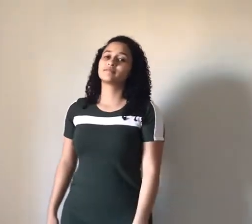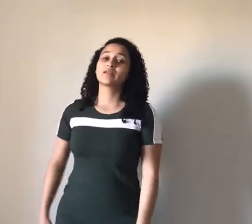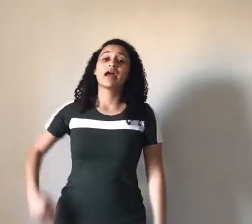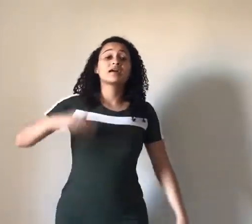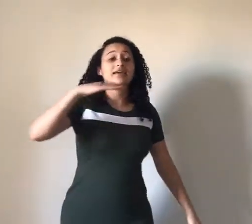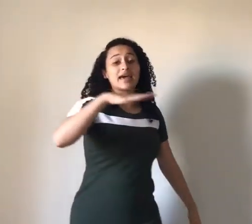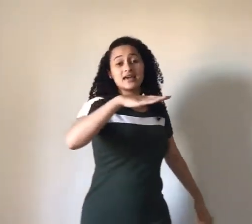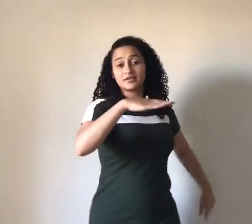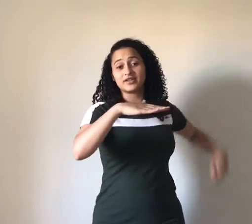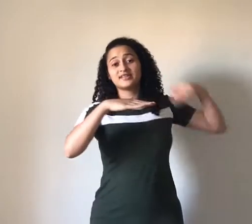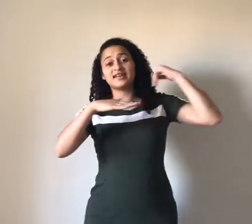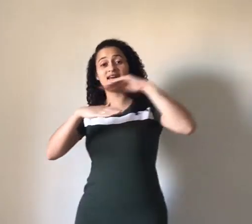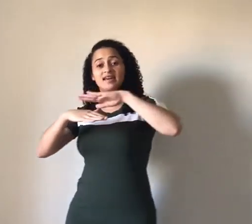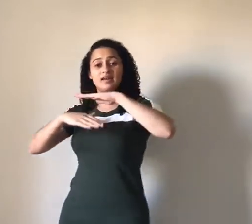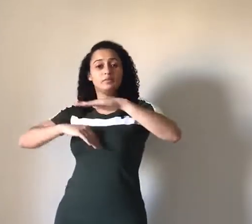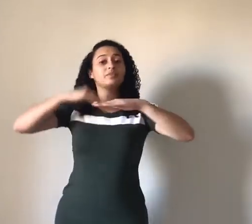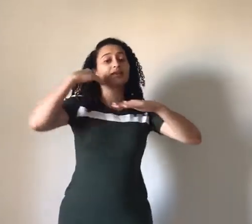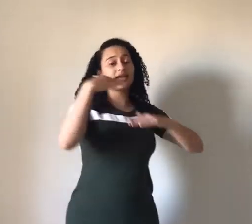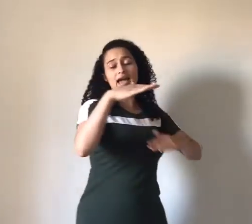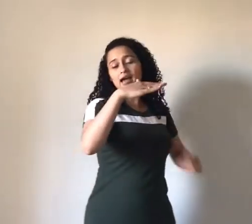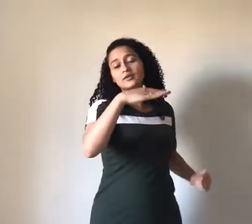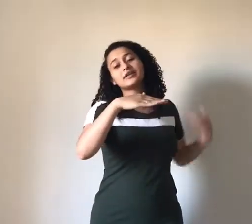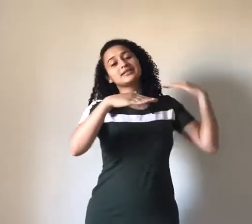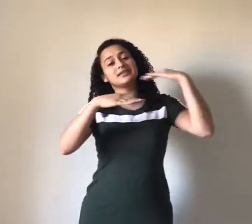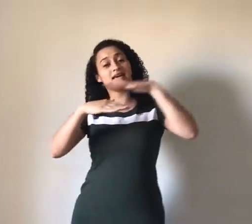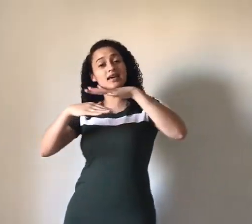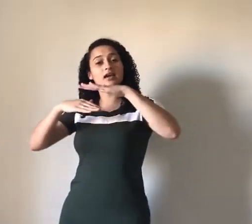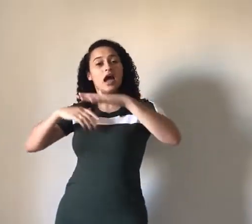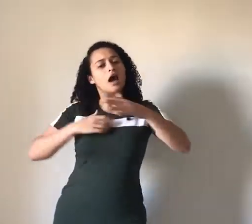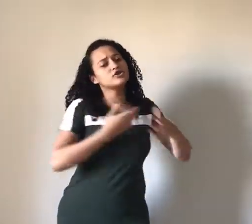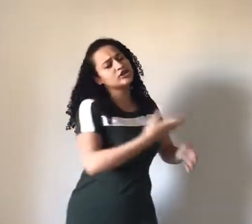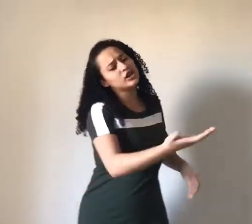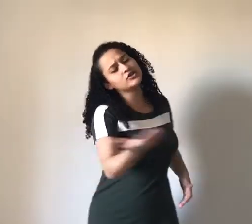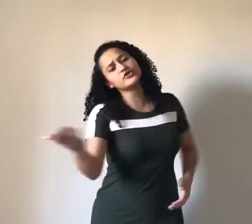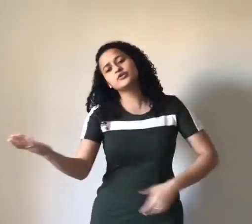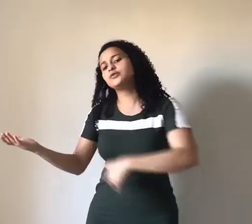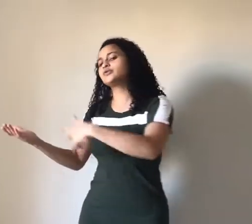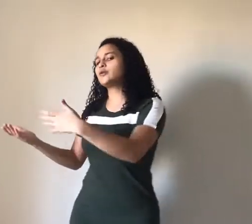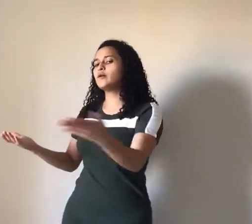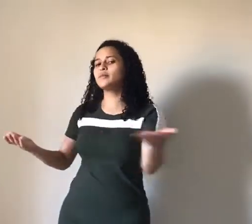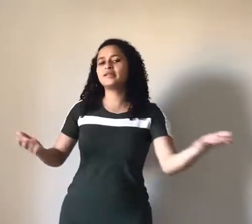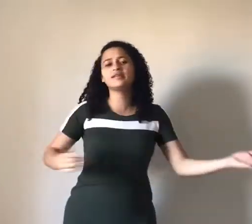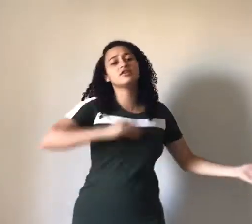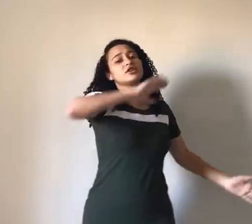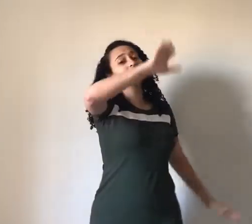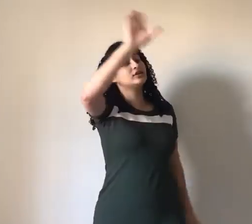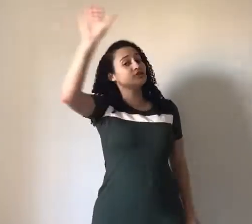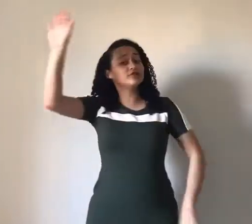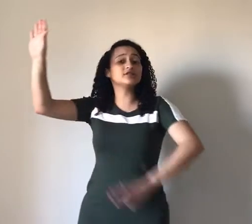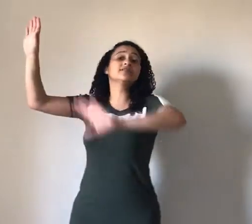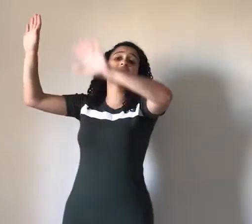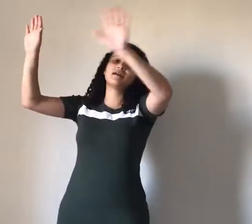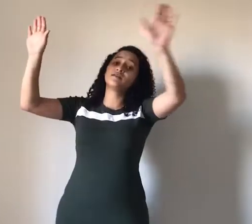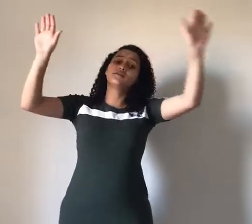Quero crescer Quero crescer Diante dos homens E diante de Deus